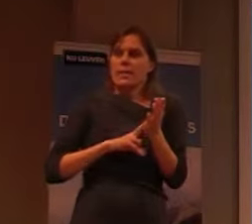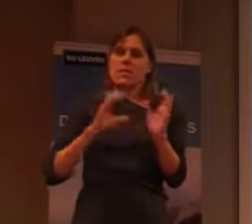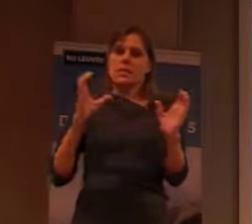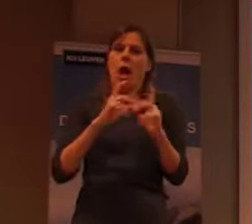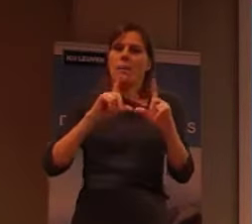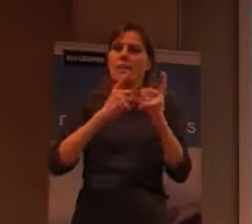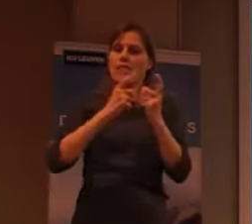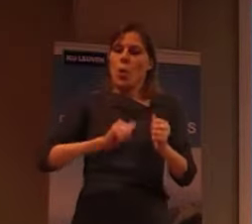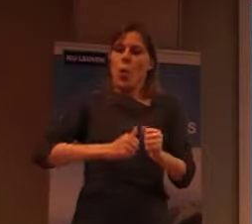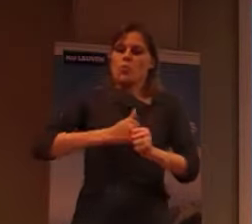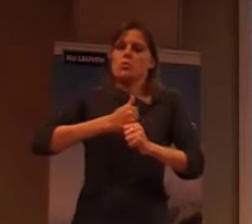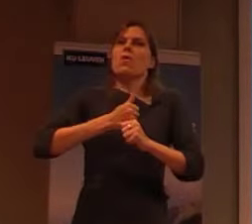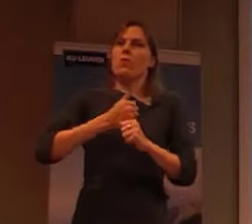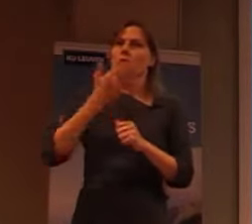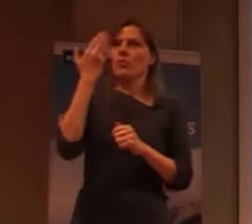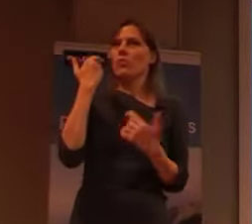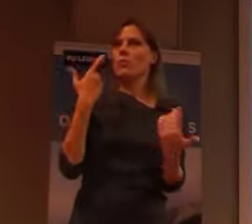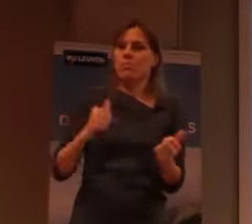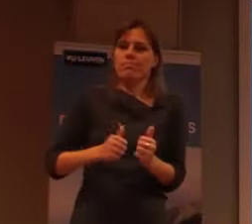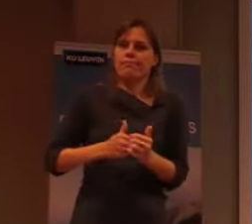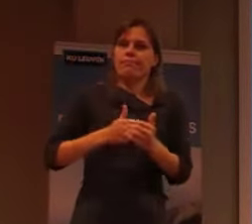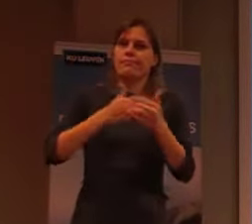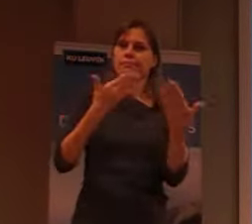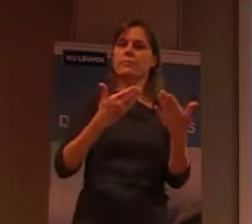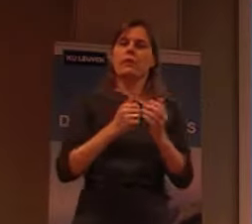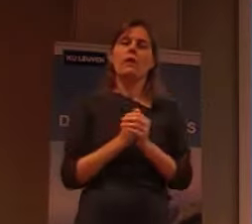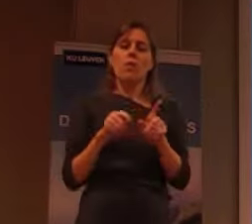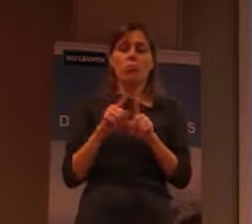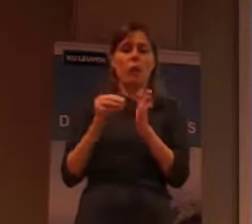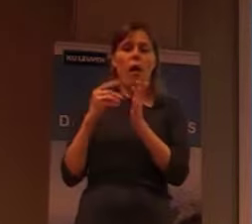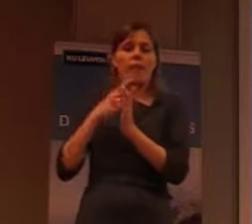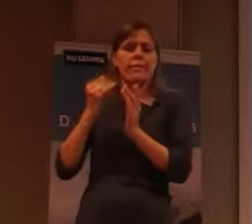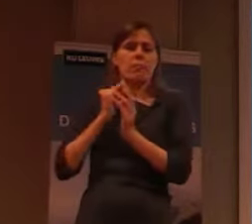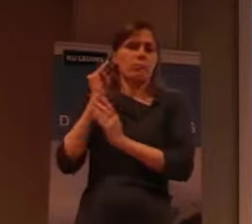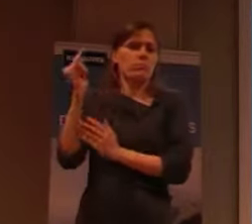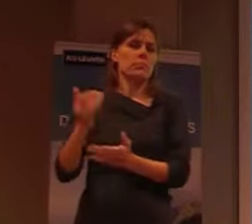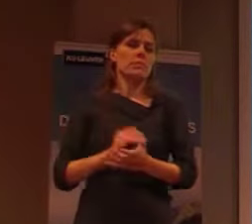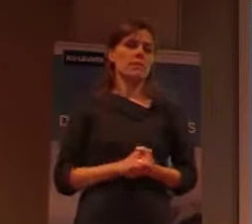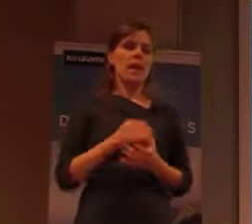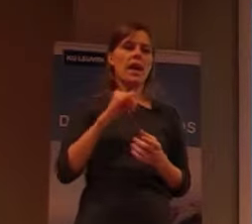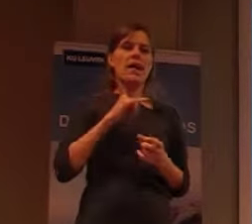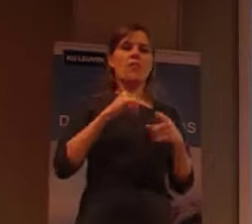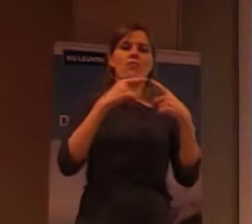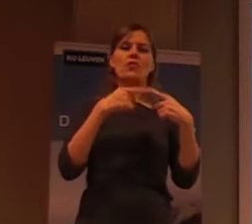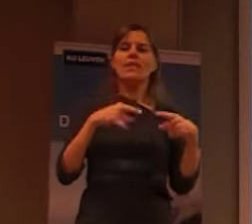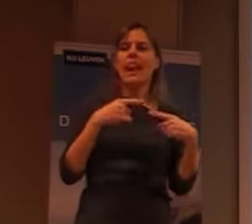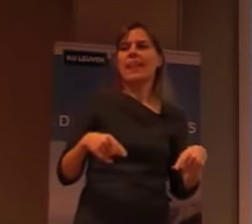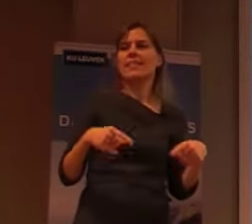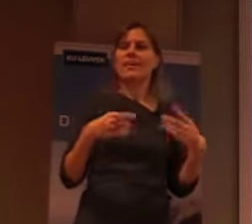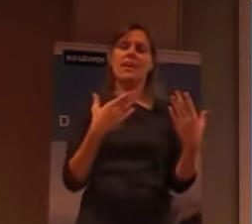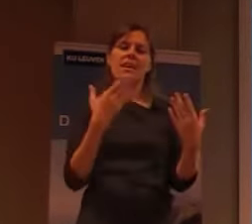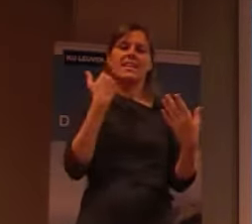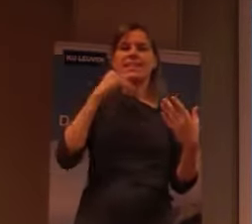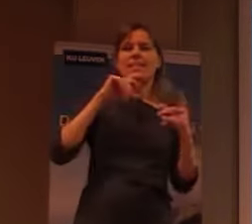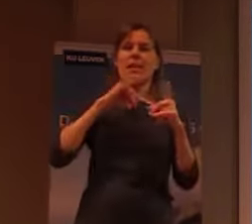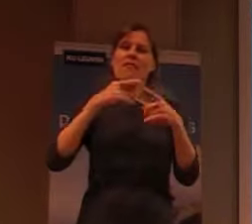altijd ontstaat. Nog altijd is. Dus je hebt eigenlijk heel veel lagen van geschiedenis. Broggenheiland